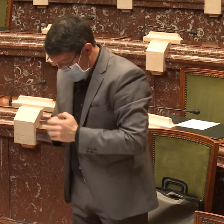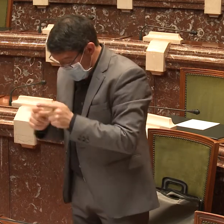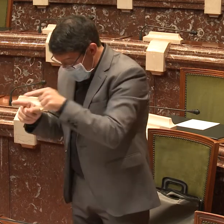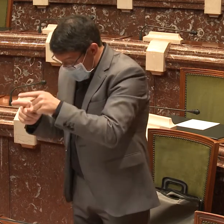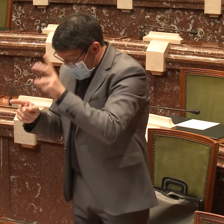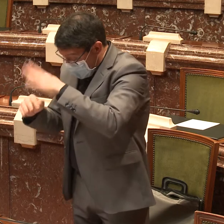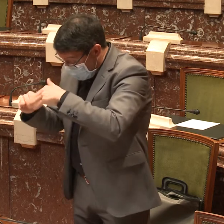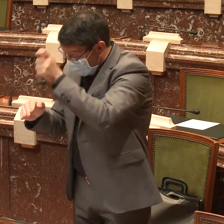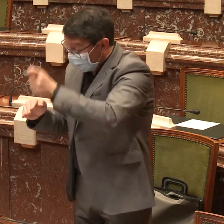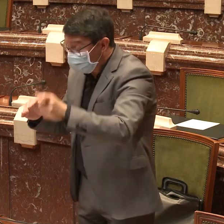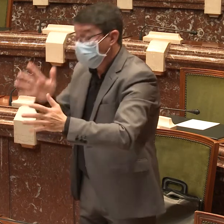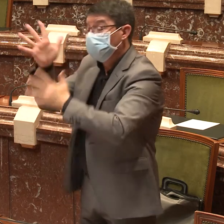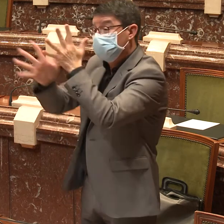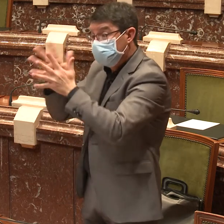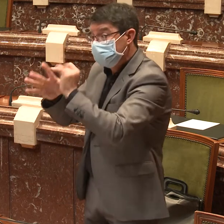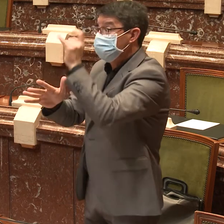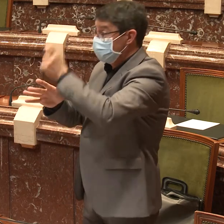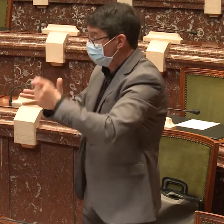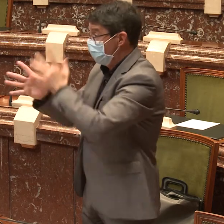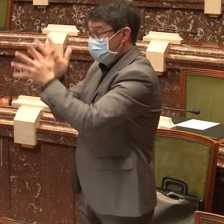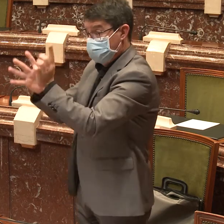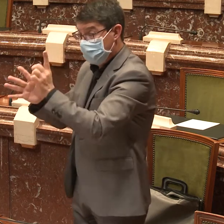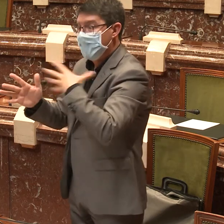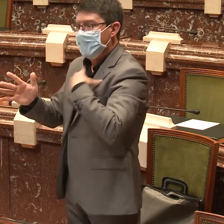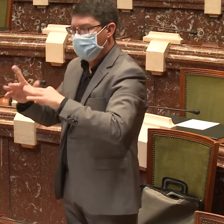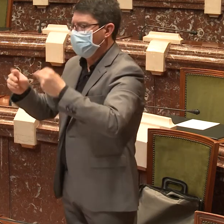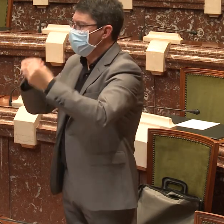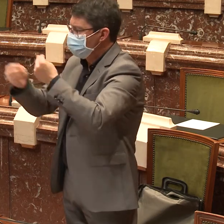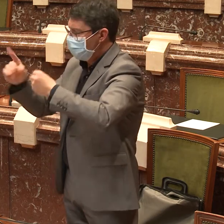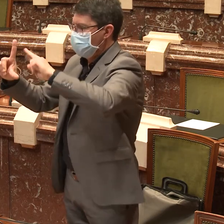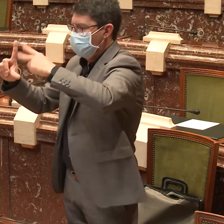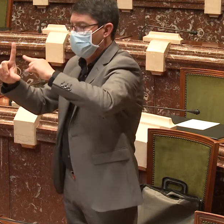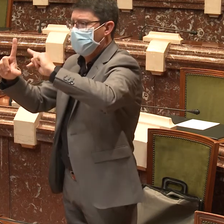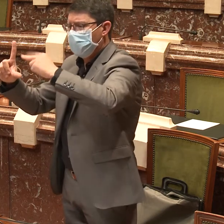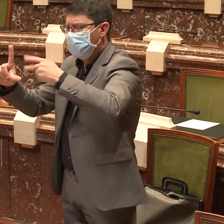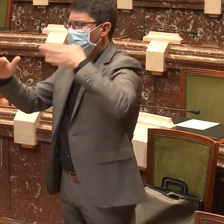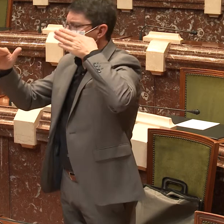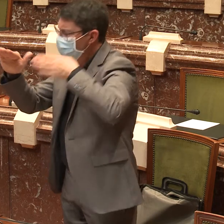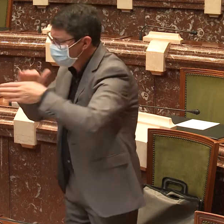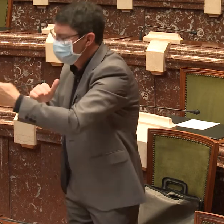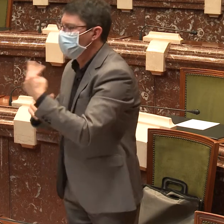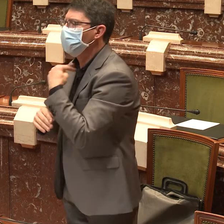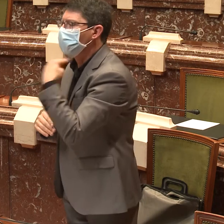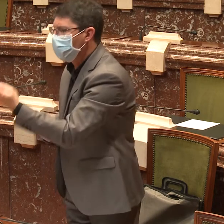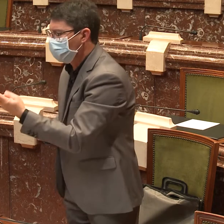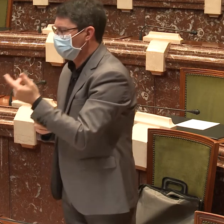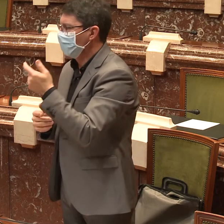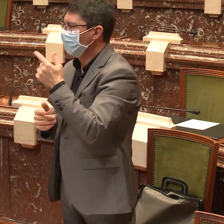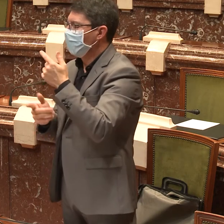videointerpretación como instrumento plenamente accesible y que permite la accesibilidad a la información y a la comunicación mediante la